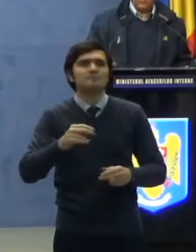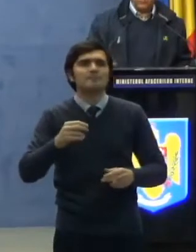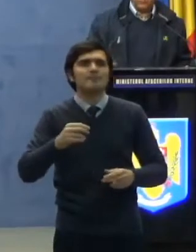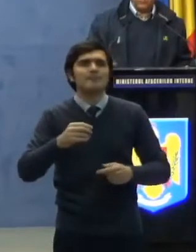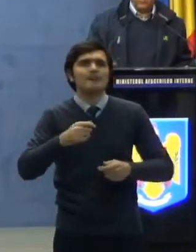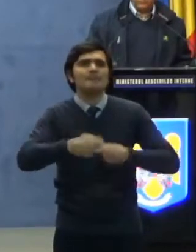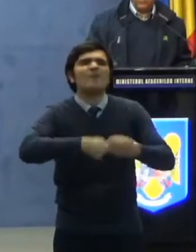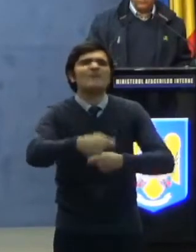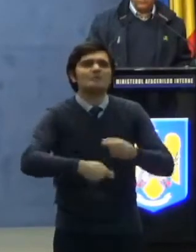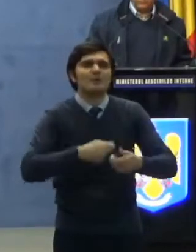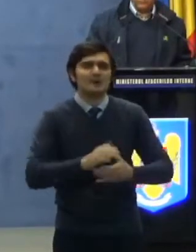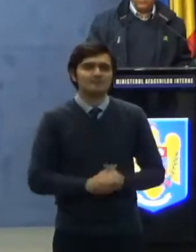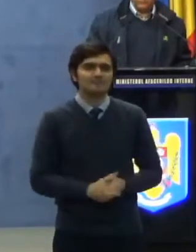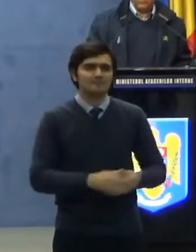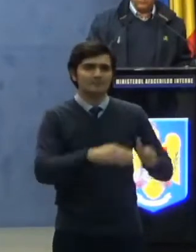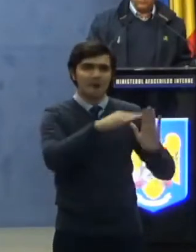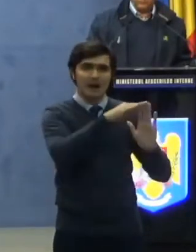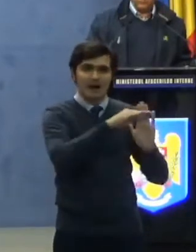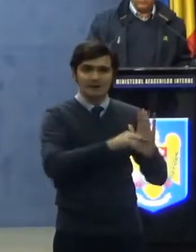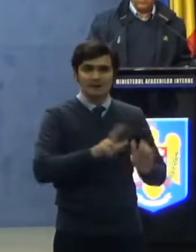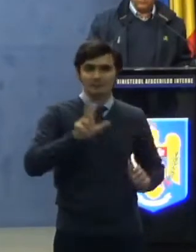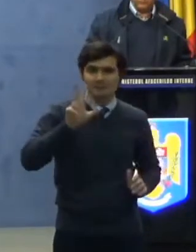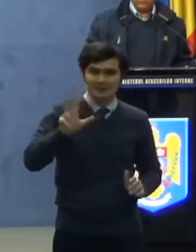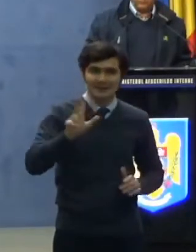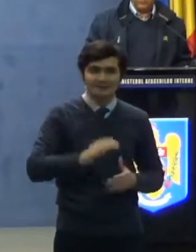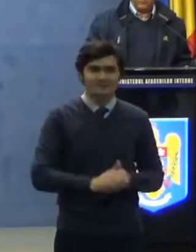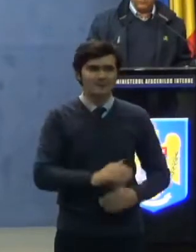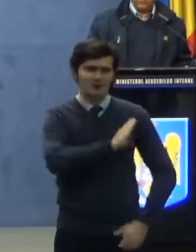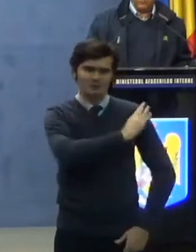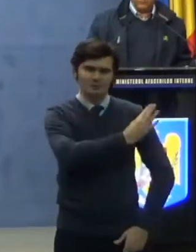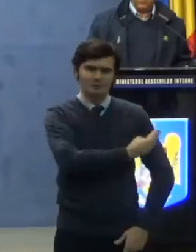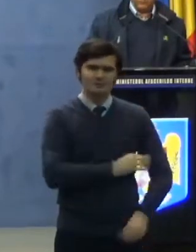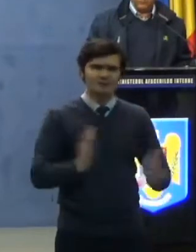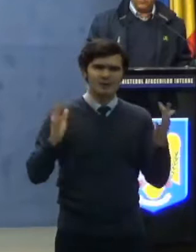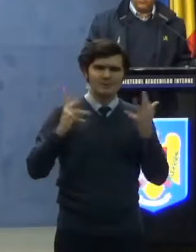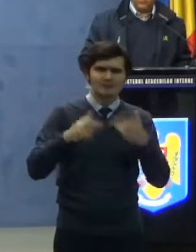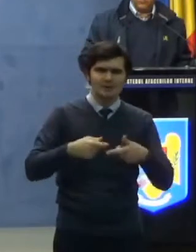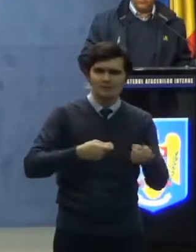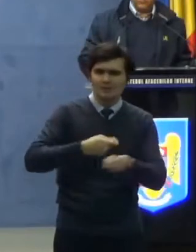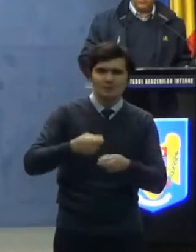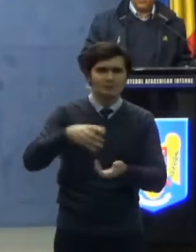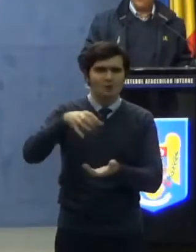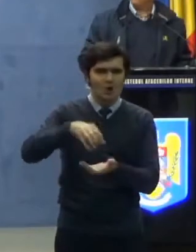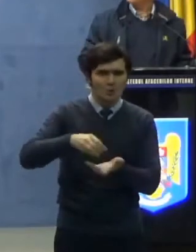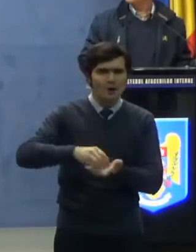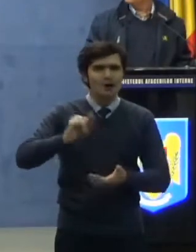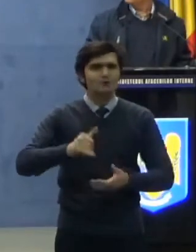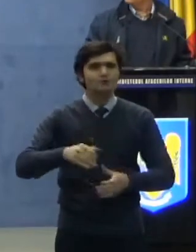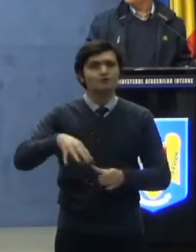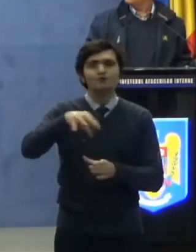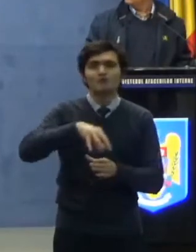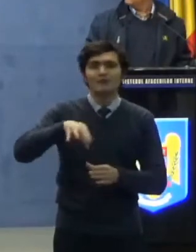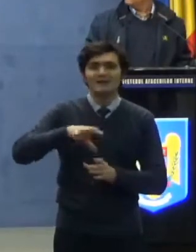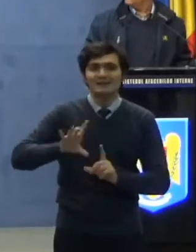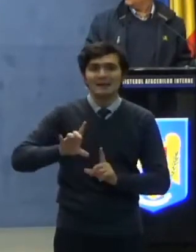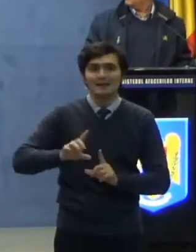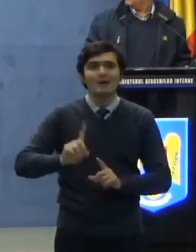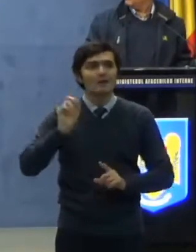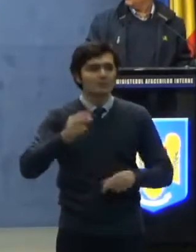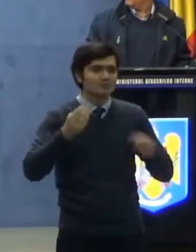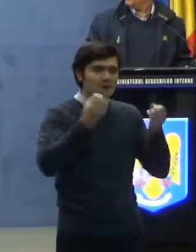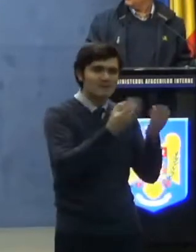Aliniatul 3. Autoritățile administrației publice locale și județene vor aduce la